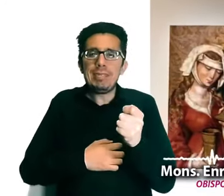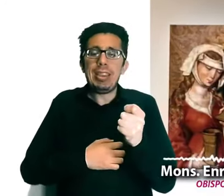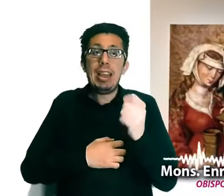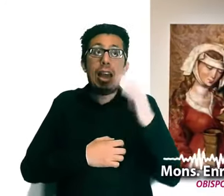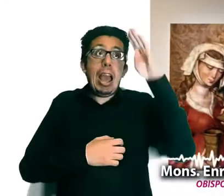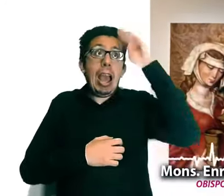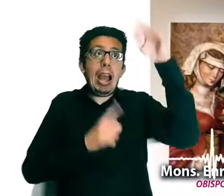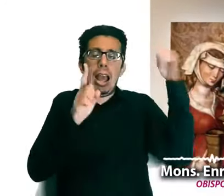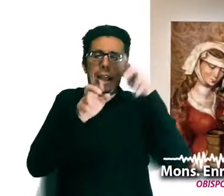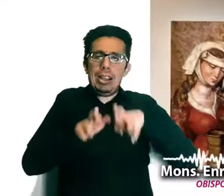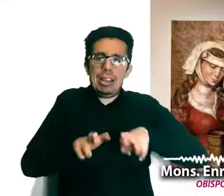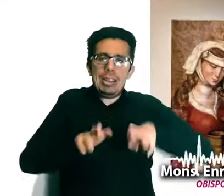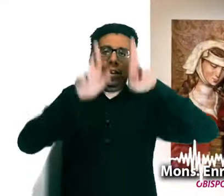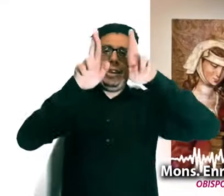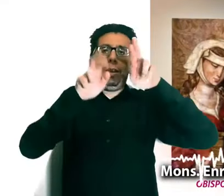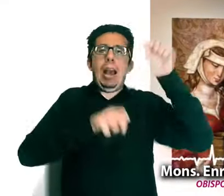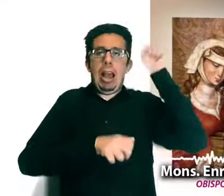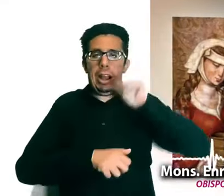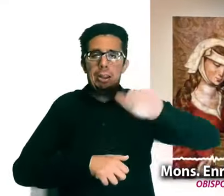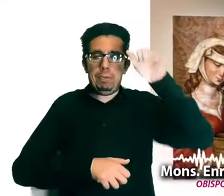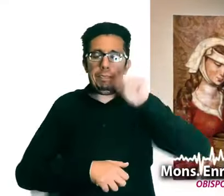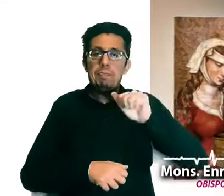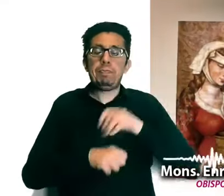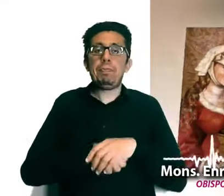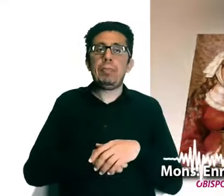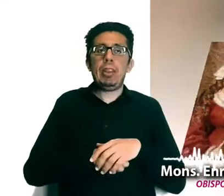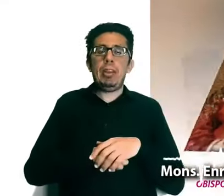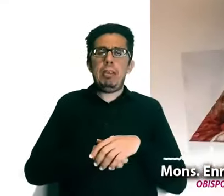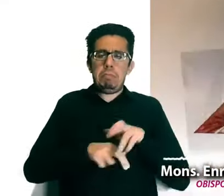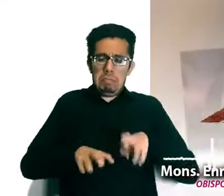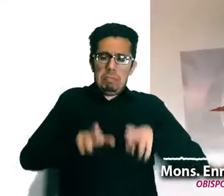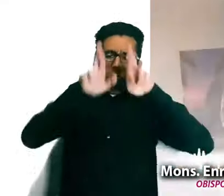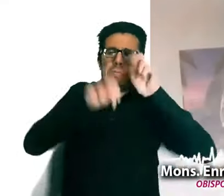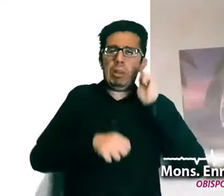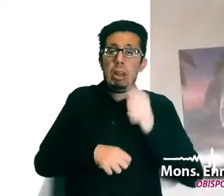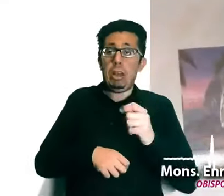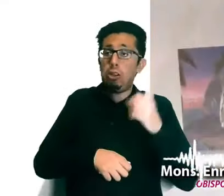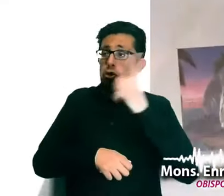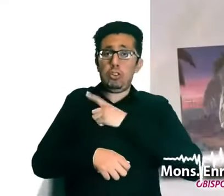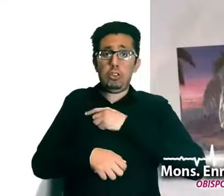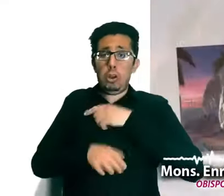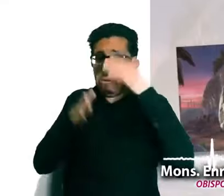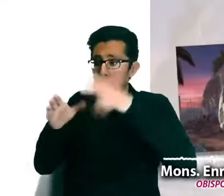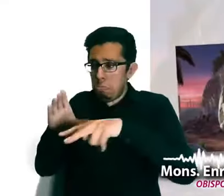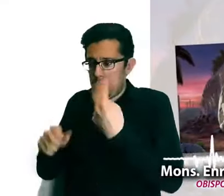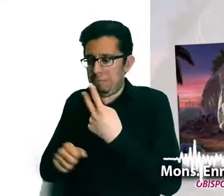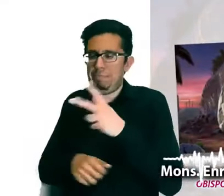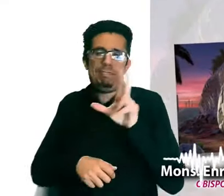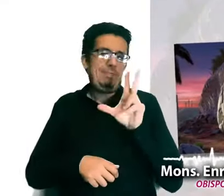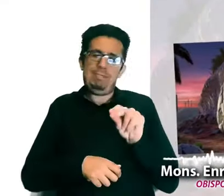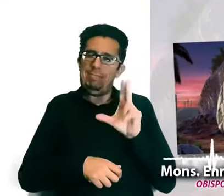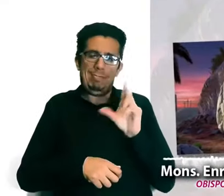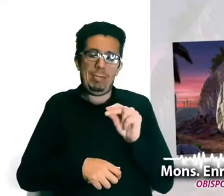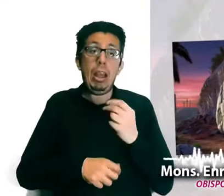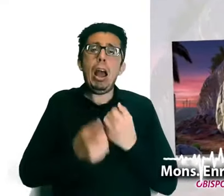Es mucho más que una tumba vacía. Algunos todavía buscan un